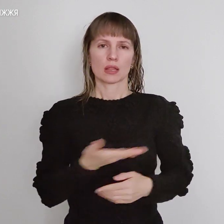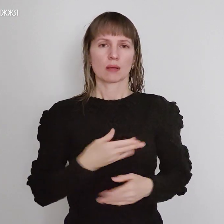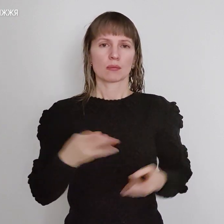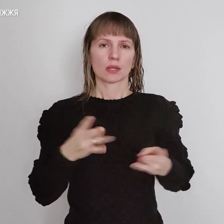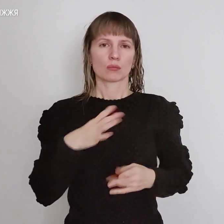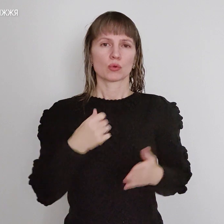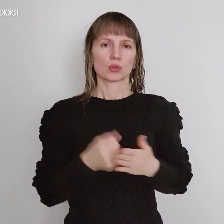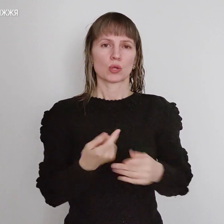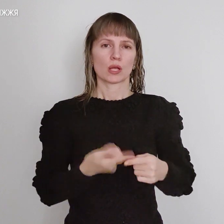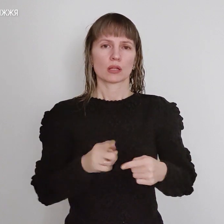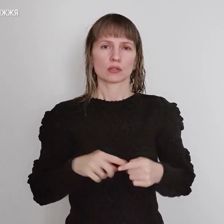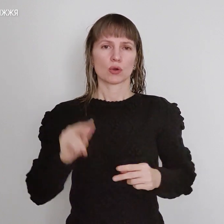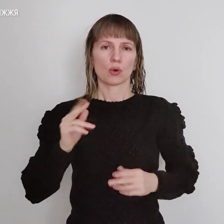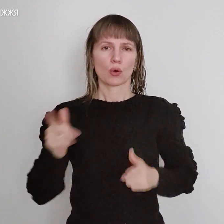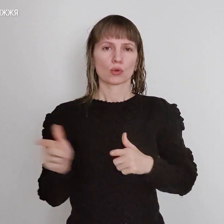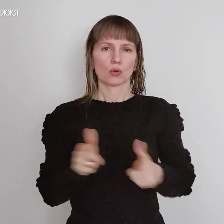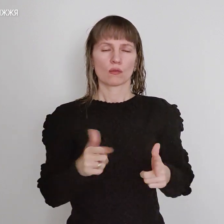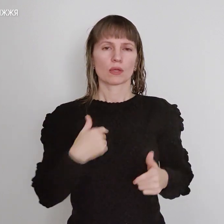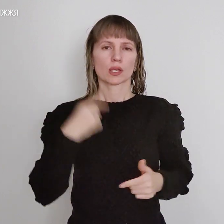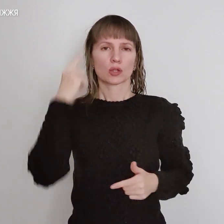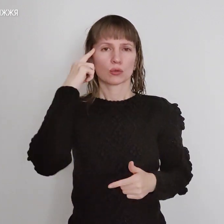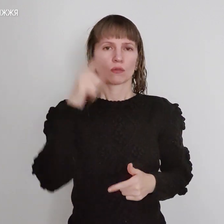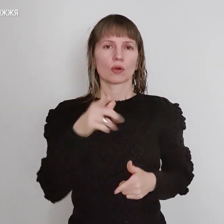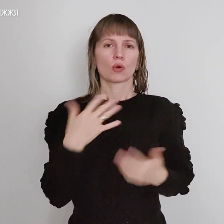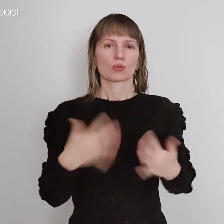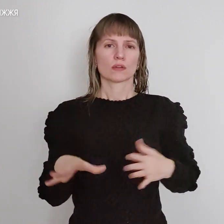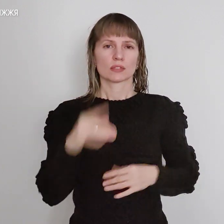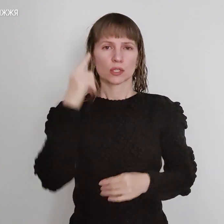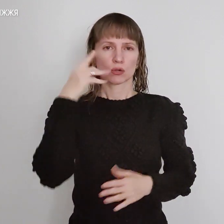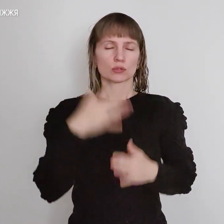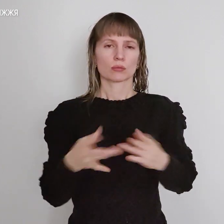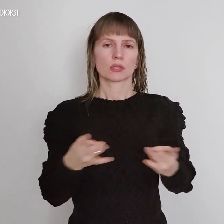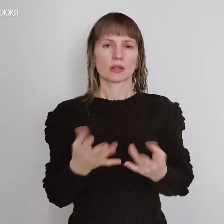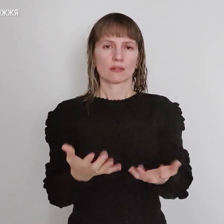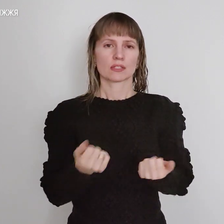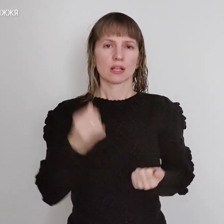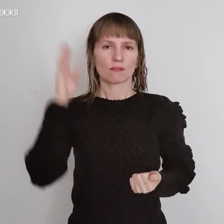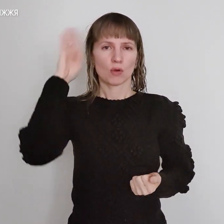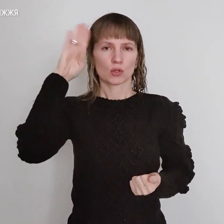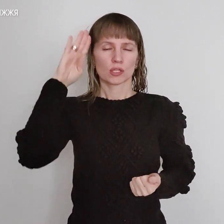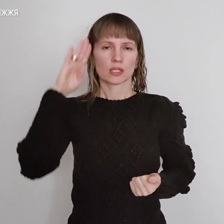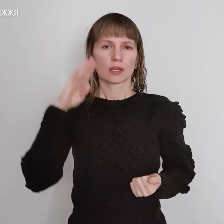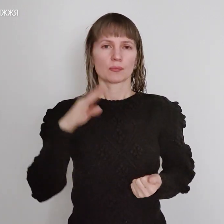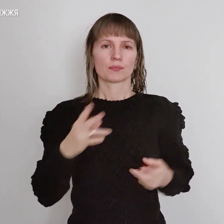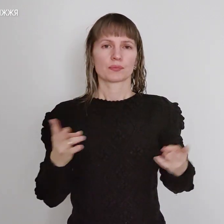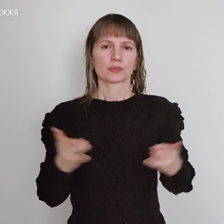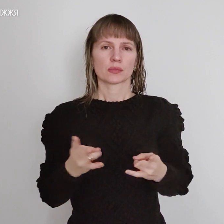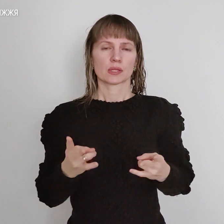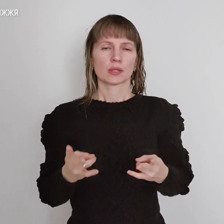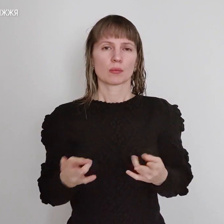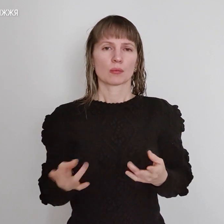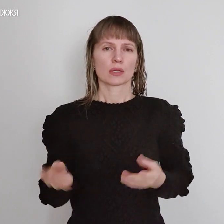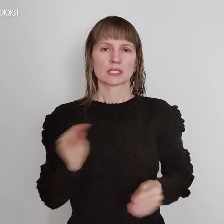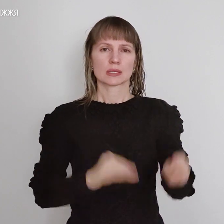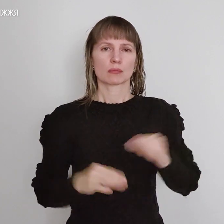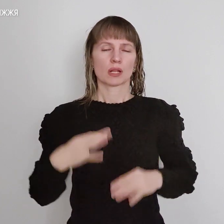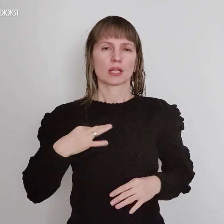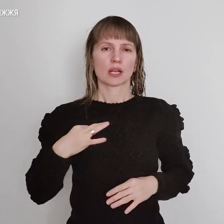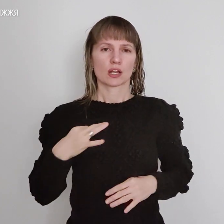до цього готовими. Я думаю, що всі суміти треба набрати води, треба зібрати гречі, треба